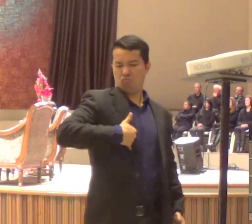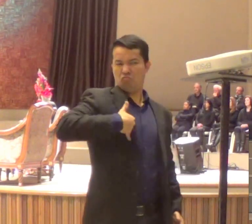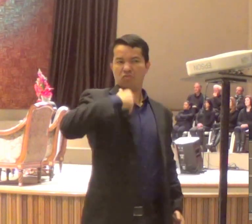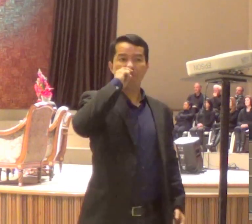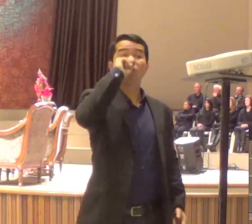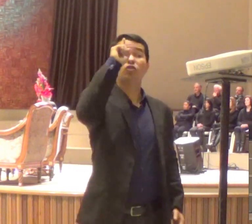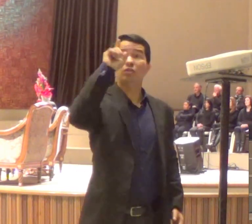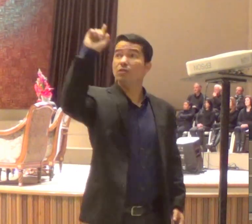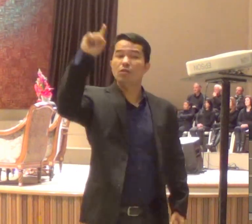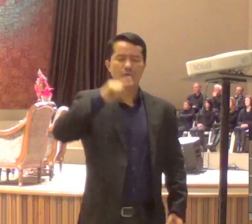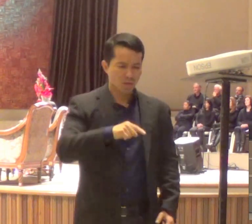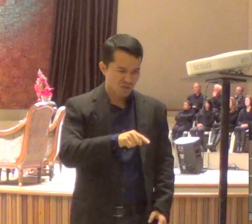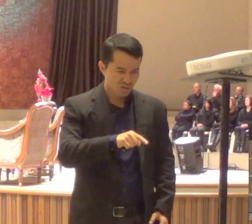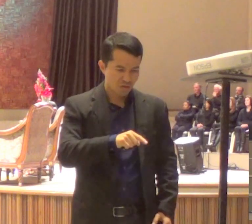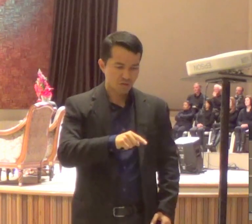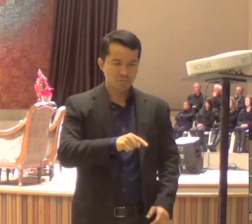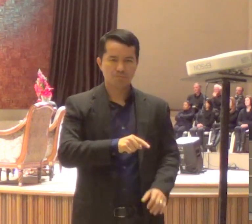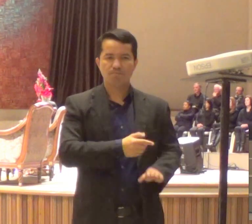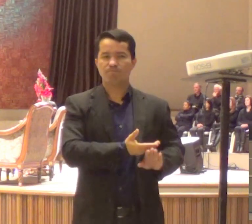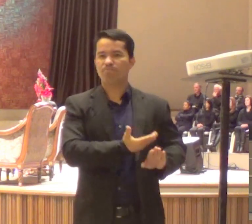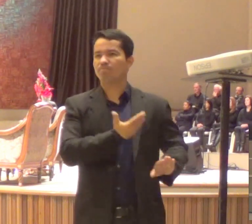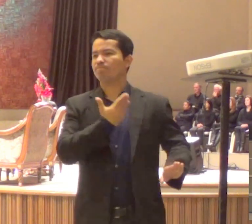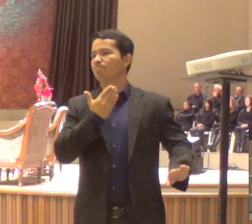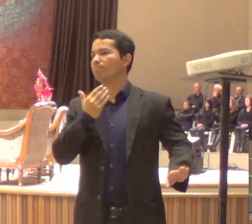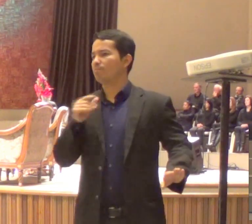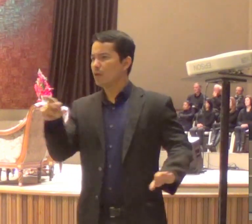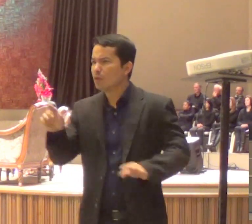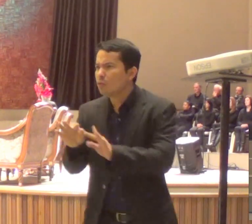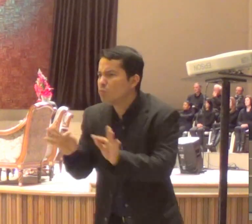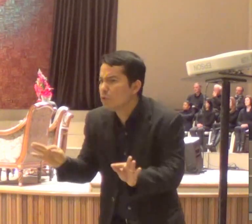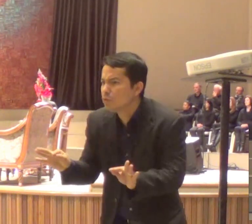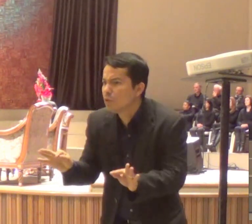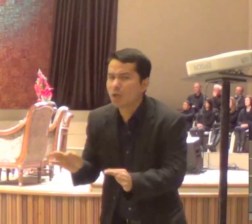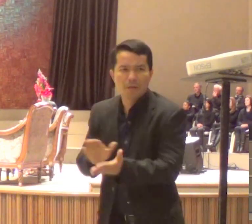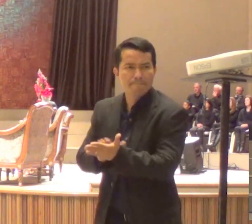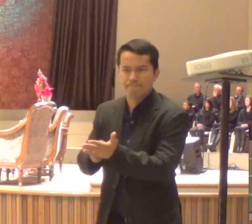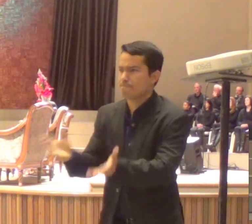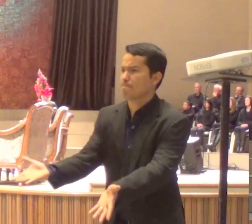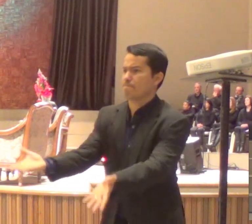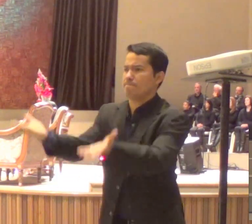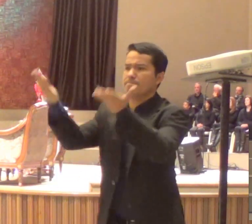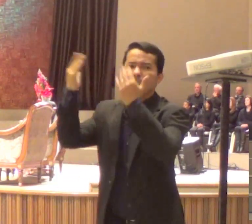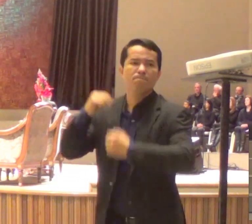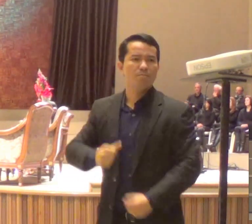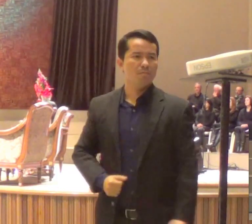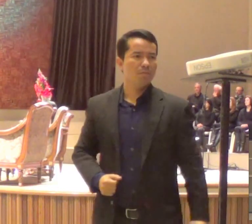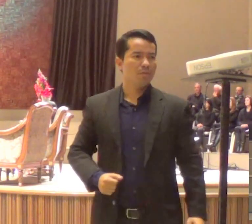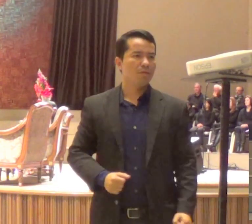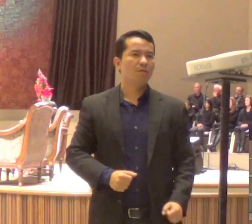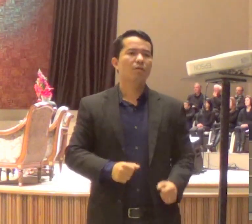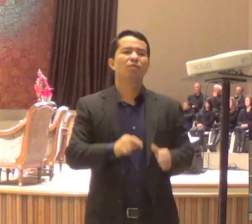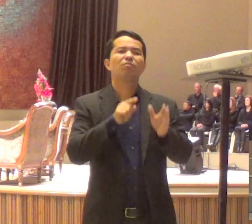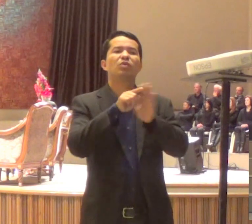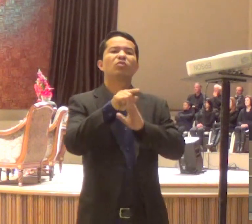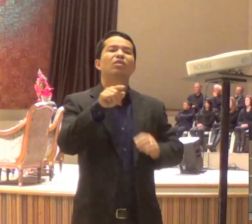mas Ele exalta o humilde, quando foi a última vez que você serviu?